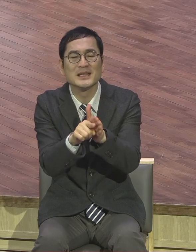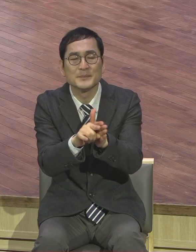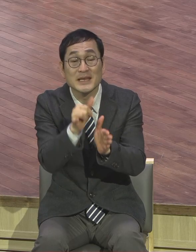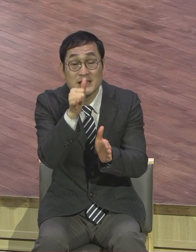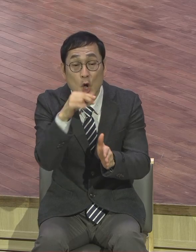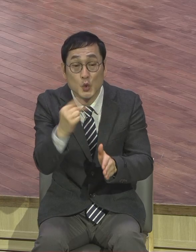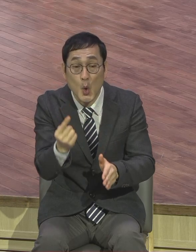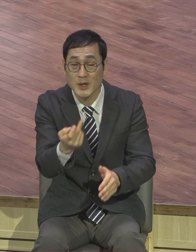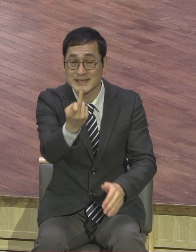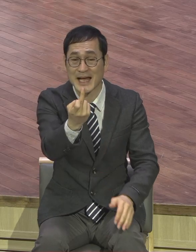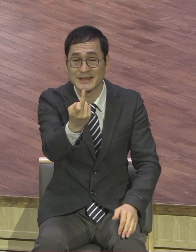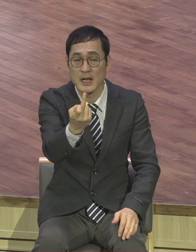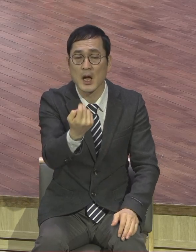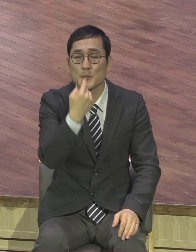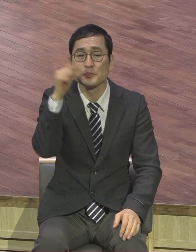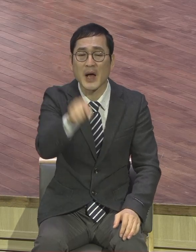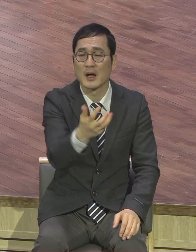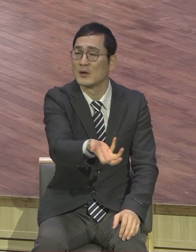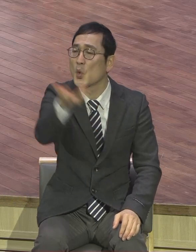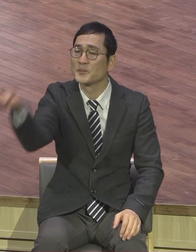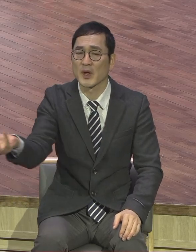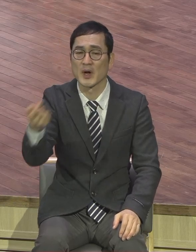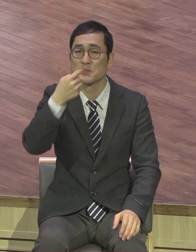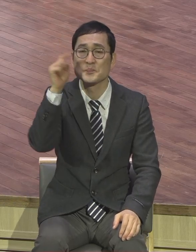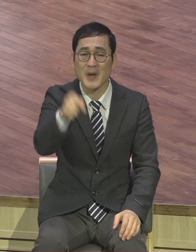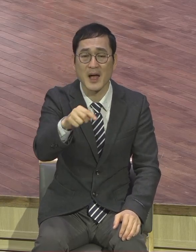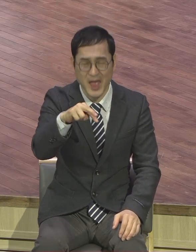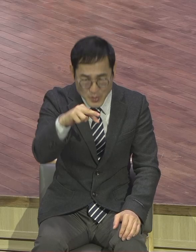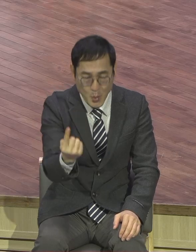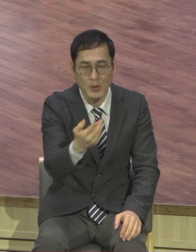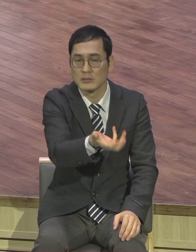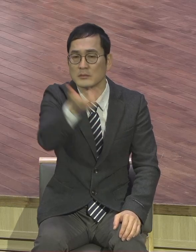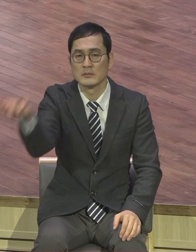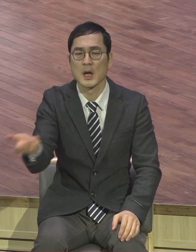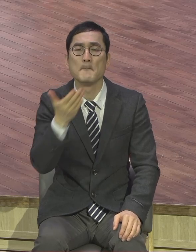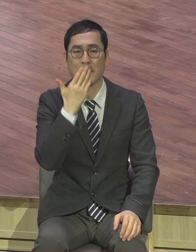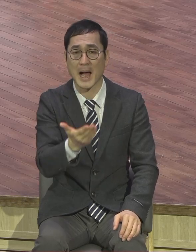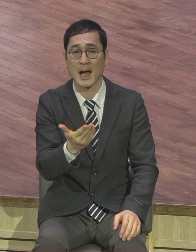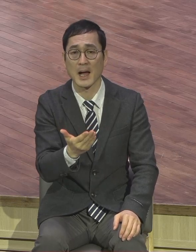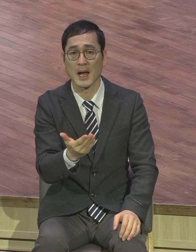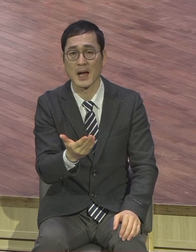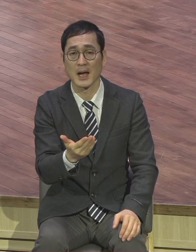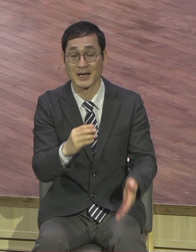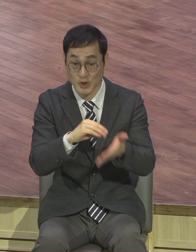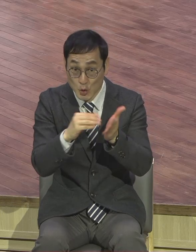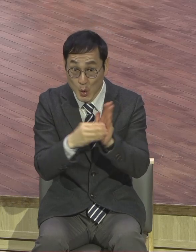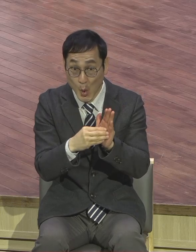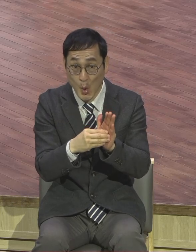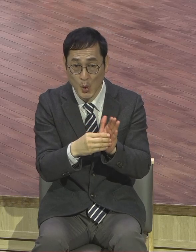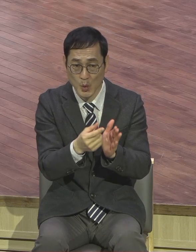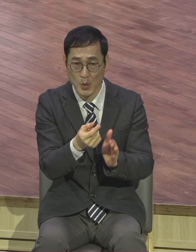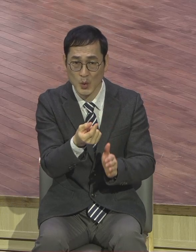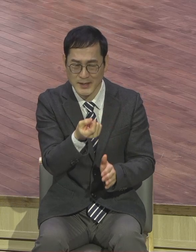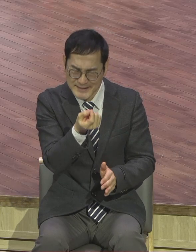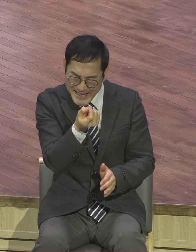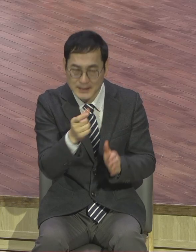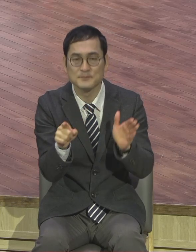산을 명하여 저곳으로 옮겨라 옮겨질 것이라고 말씀했어요. 이렇게 믿음의 능력이 중요합니다. 게다시